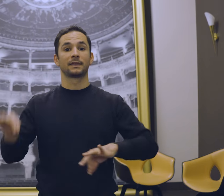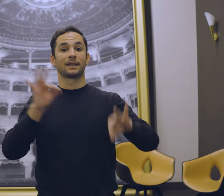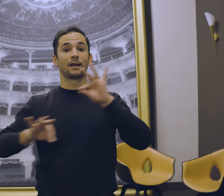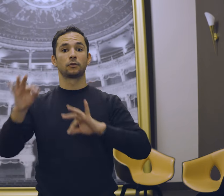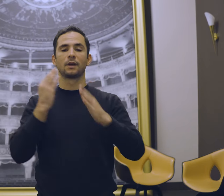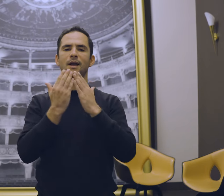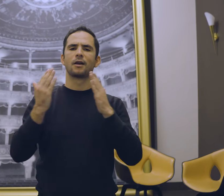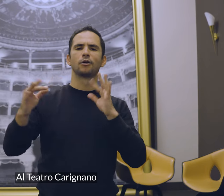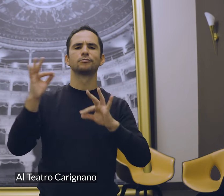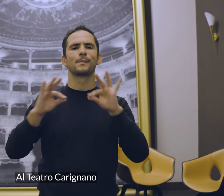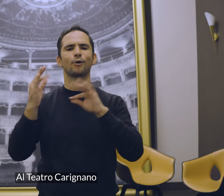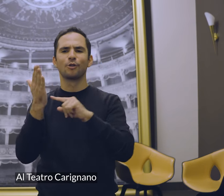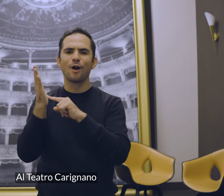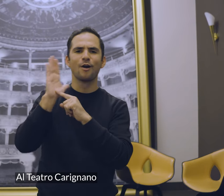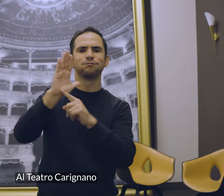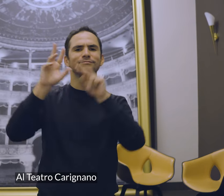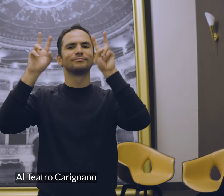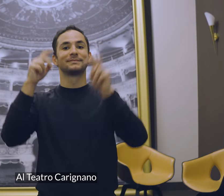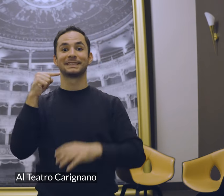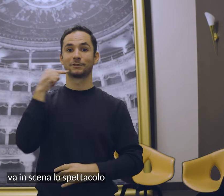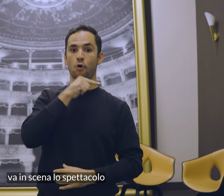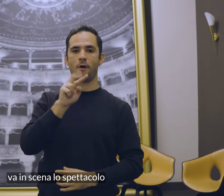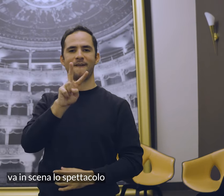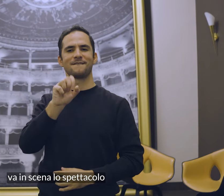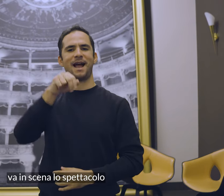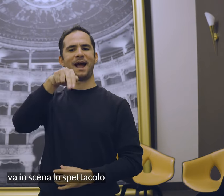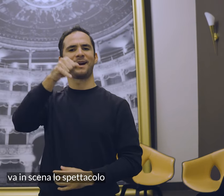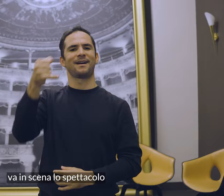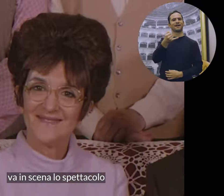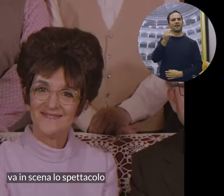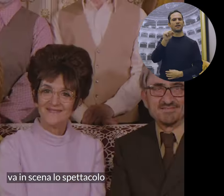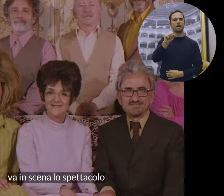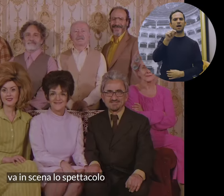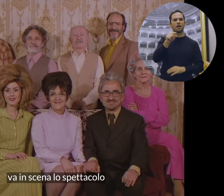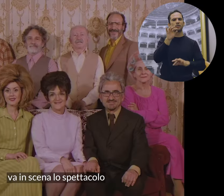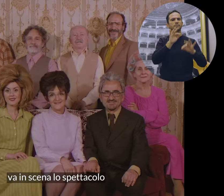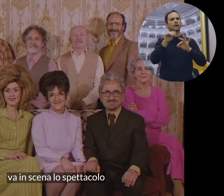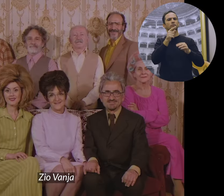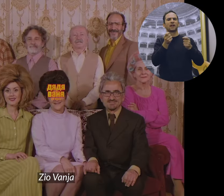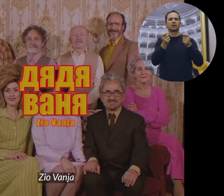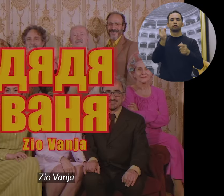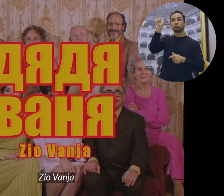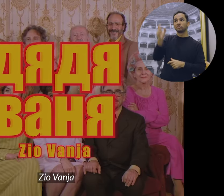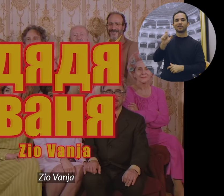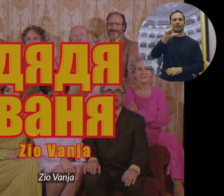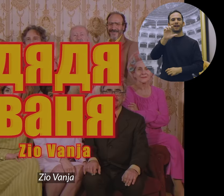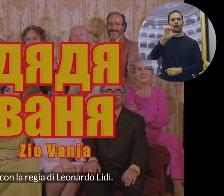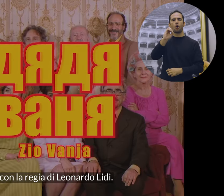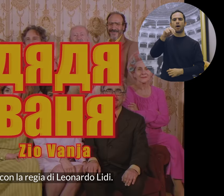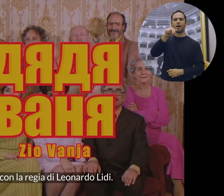Al Teatro Carignano va in scena lo spettacolo Zio Vania, con la